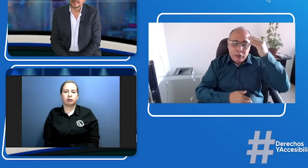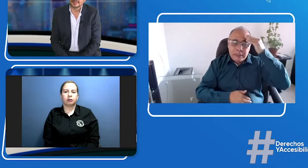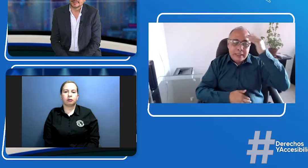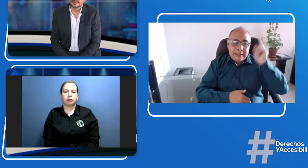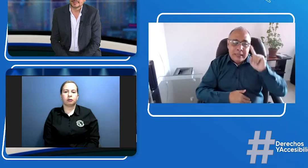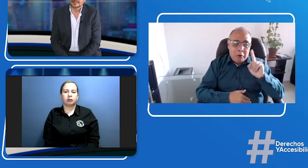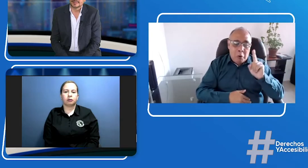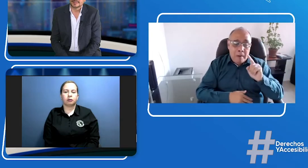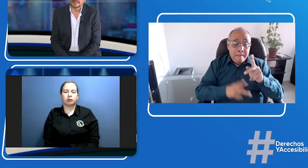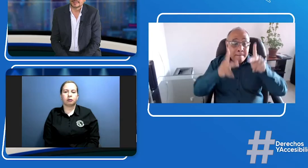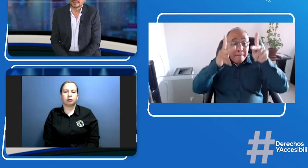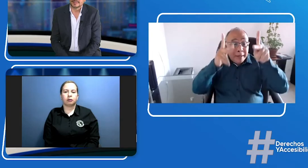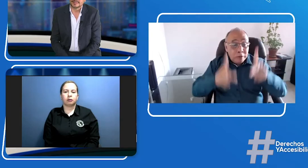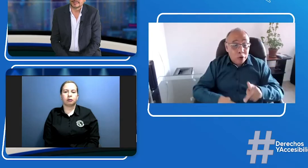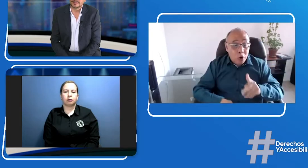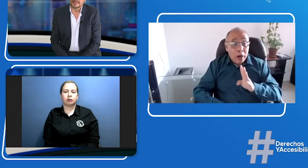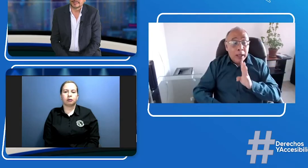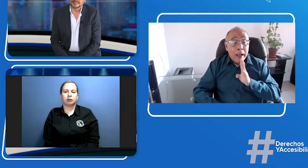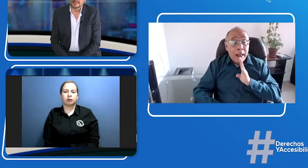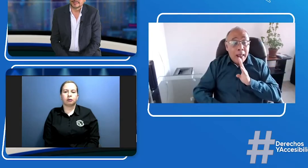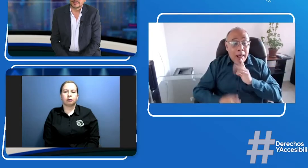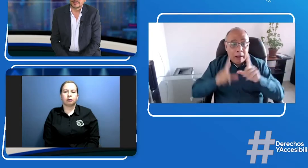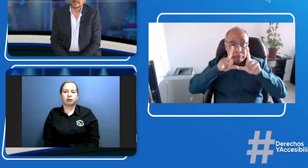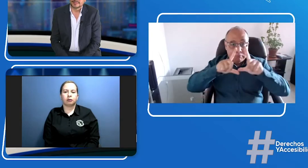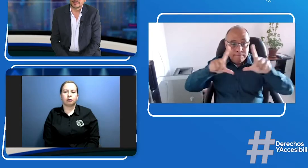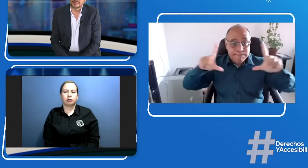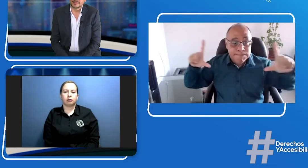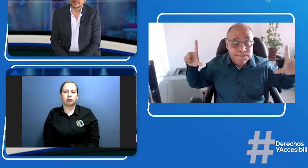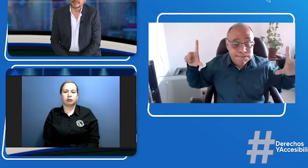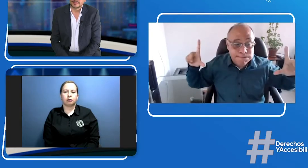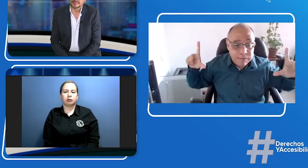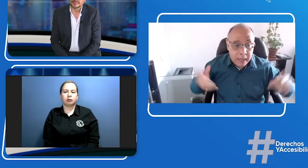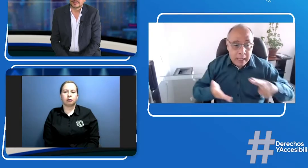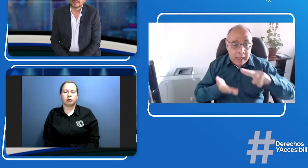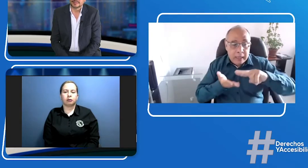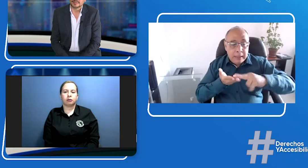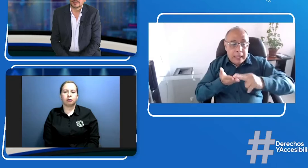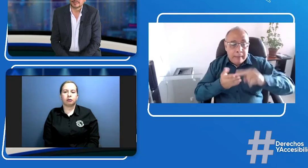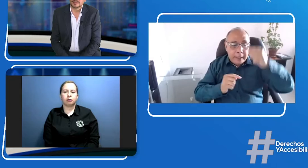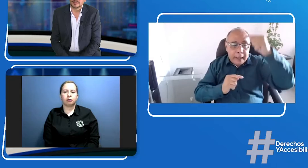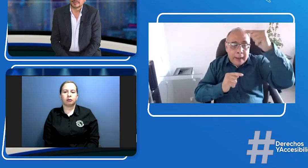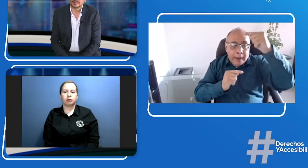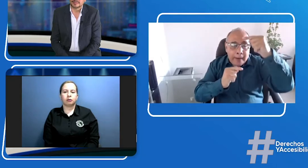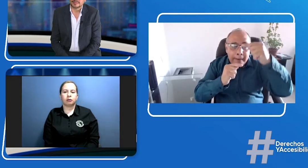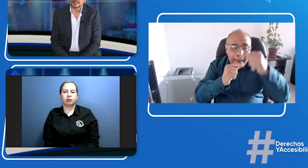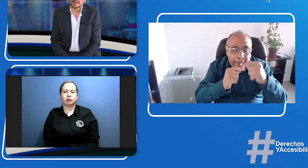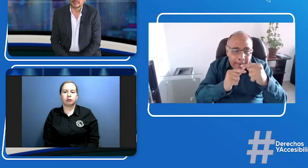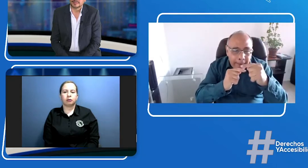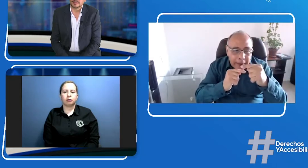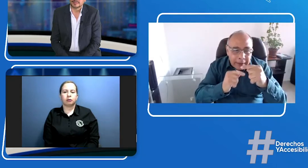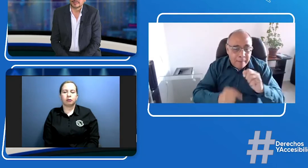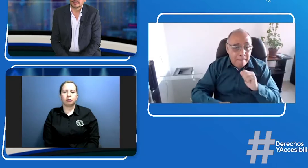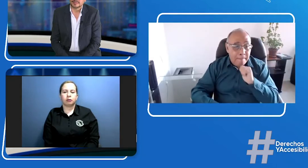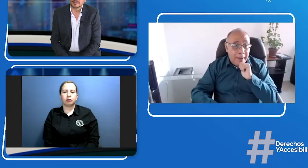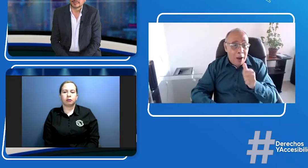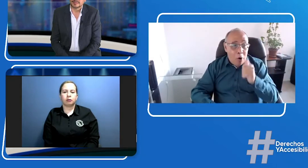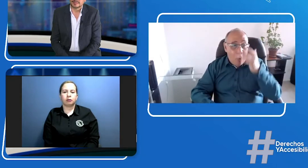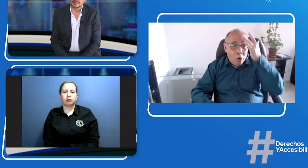video del intérprete que cuenta con la persona que está hablando y pues que en